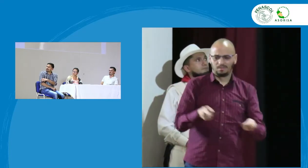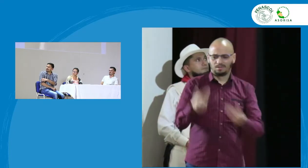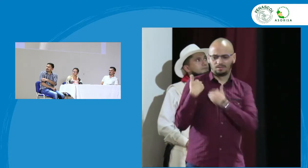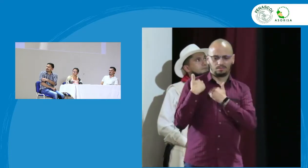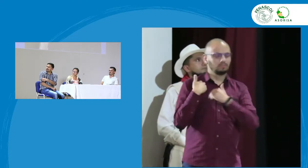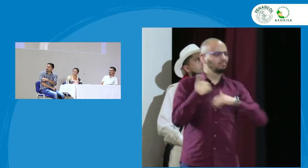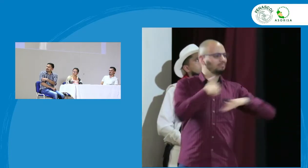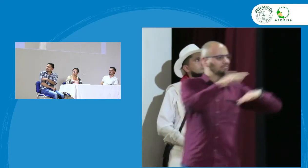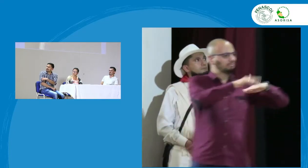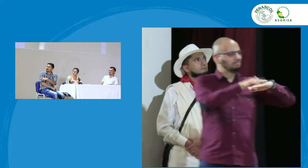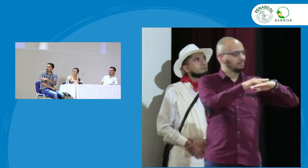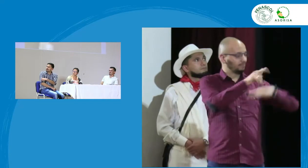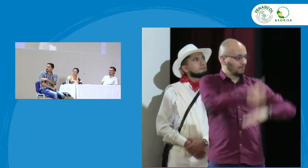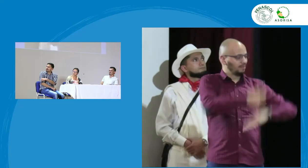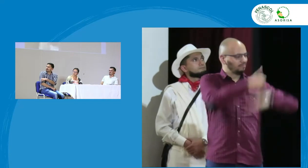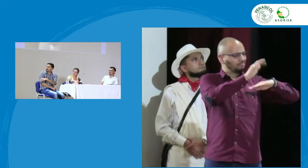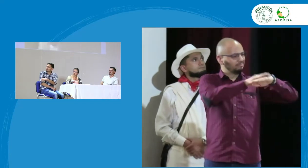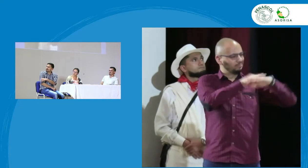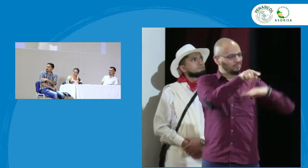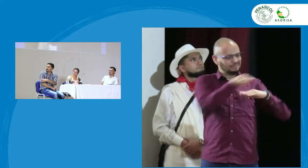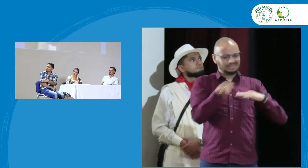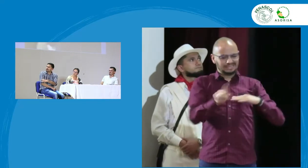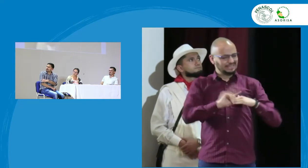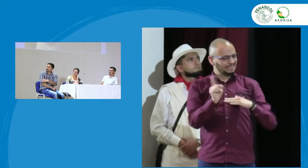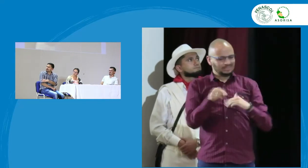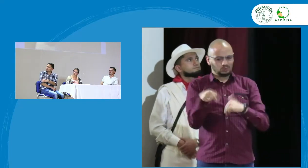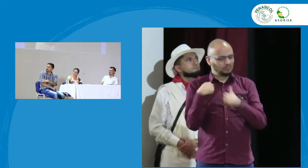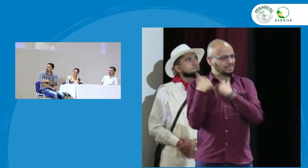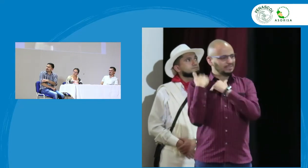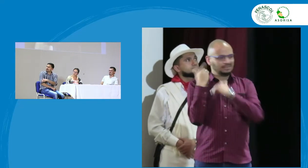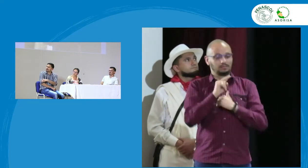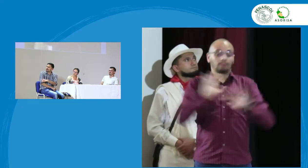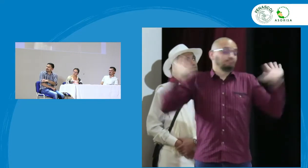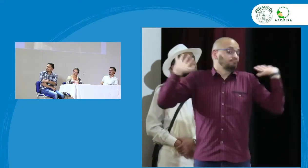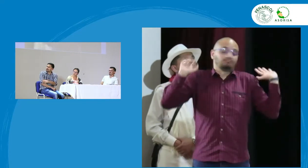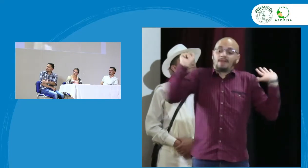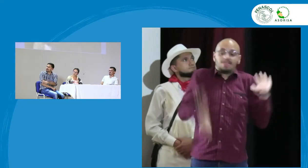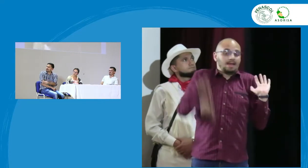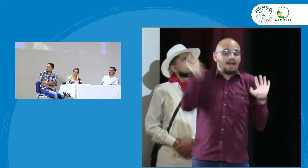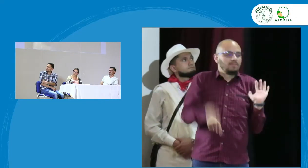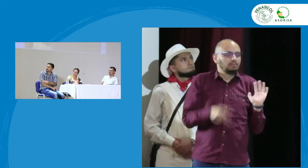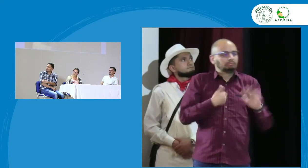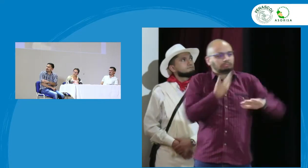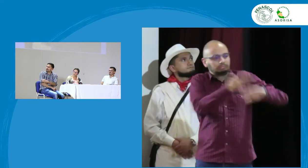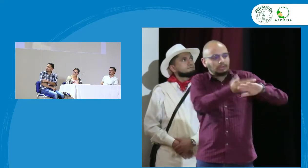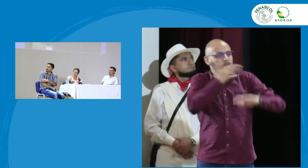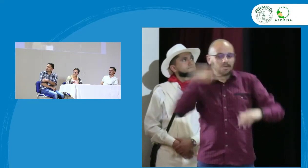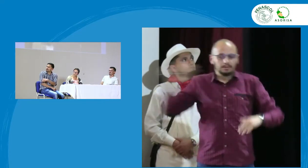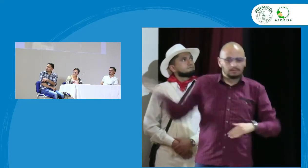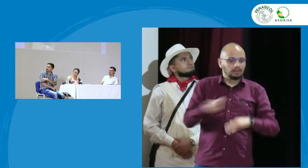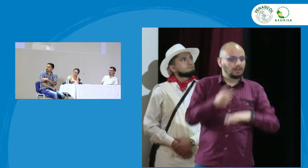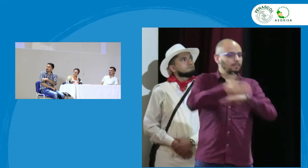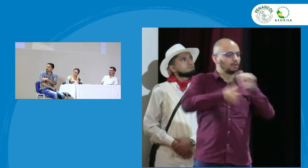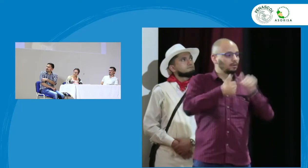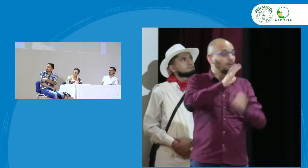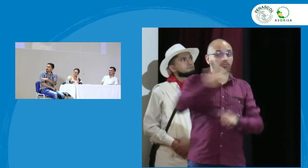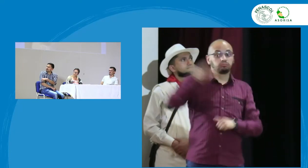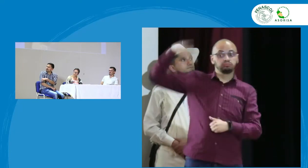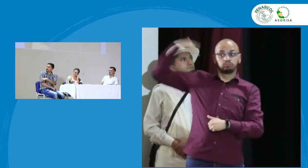ocupacional y con respecto a este tema yo digo bueno esta no es mi responsabilidad porque es de pronto un